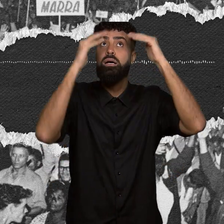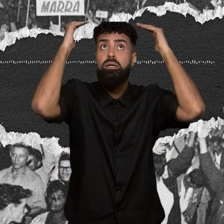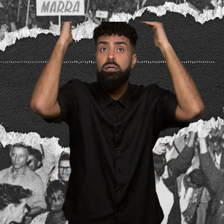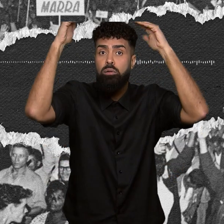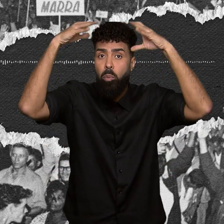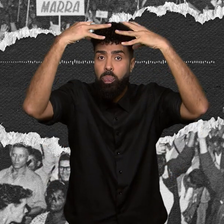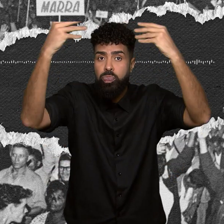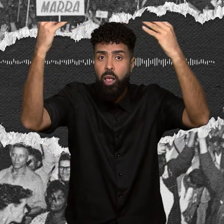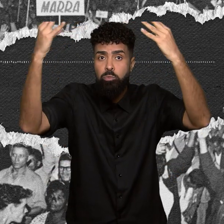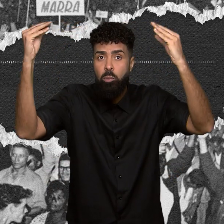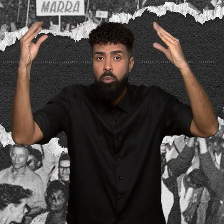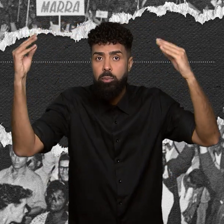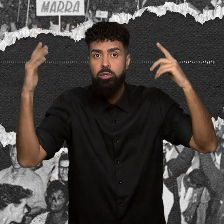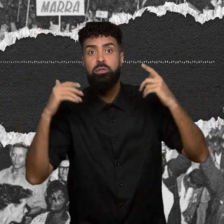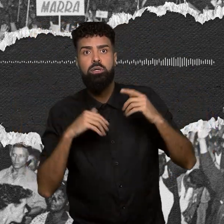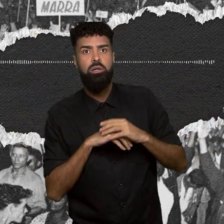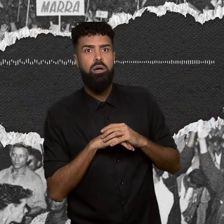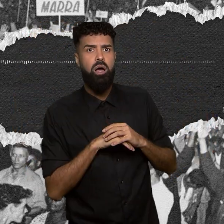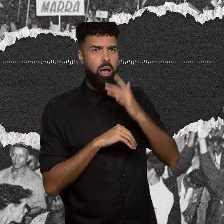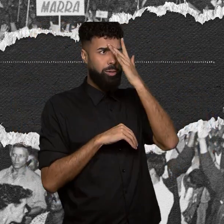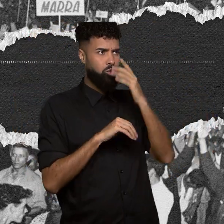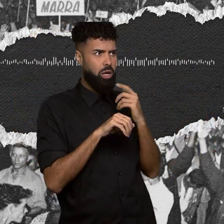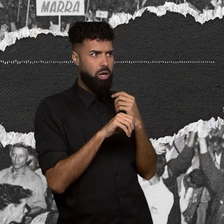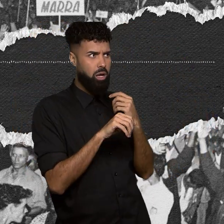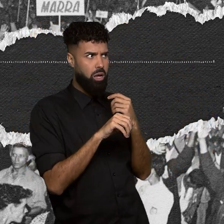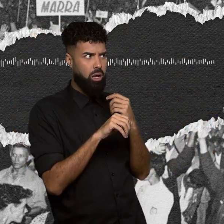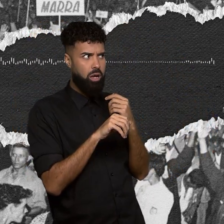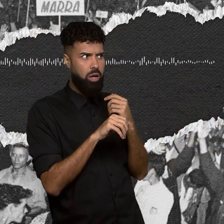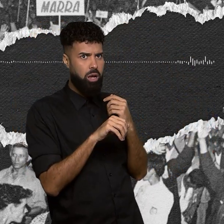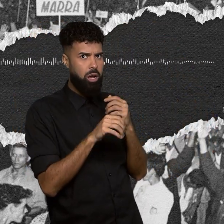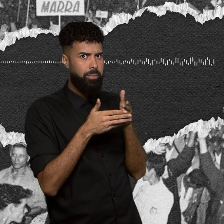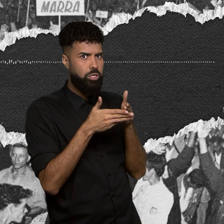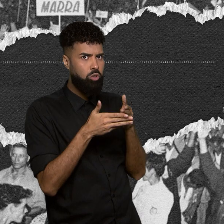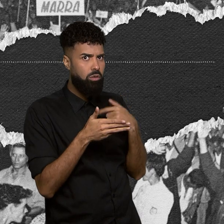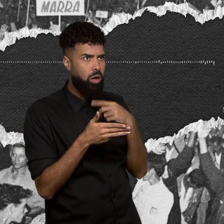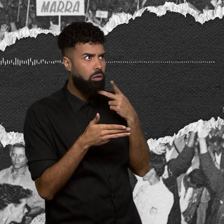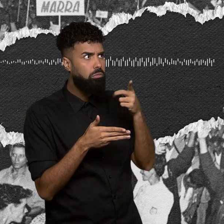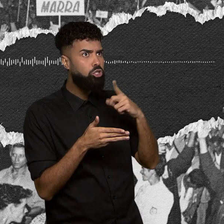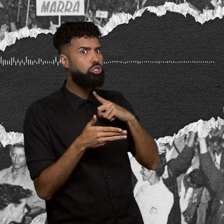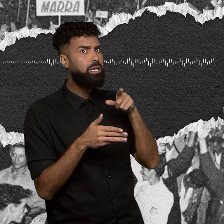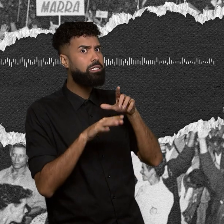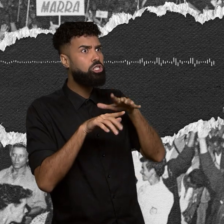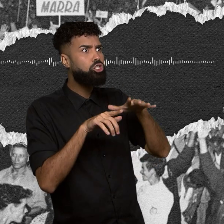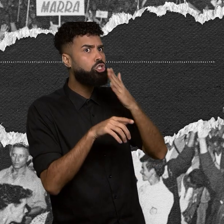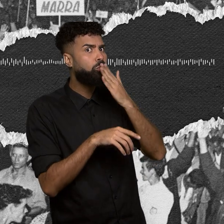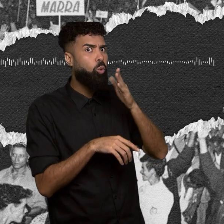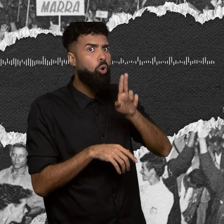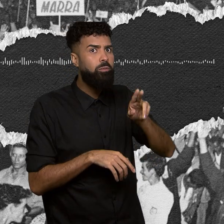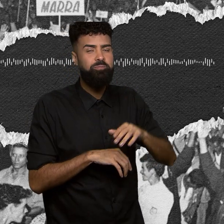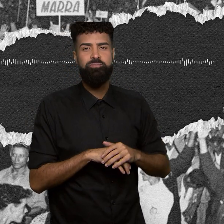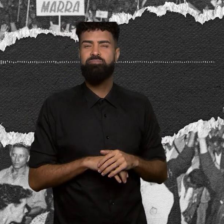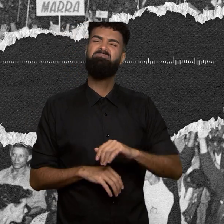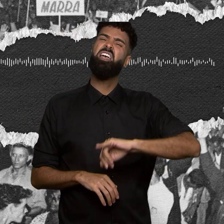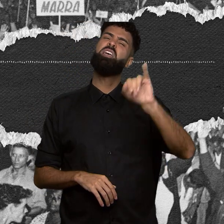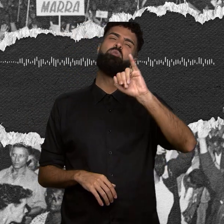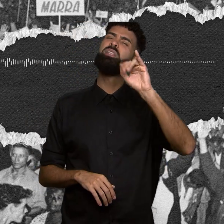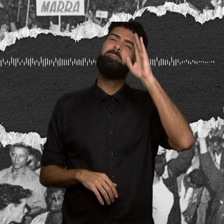pescadores lá das Rocas tinham esse tipo de coisa. O importante é que essas crianças aprendam a ler, a